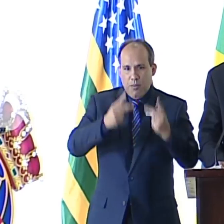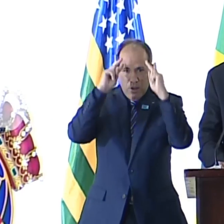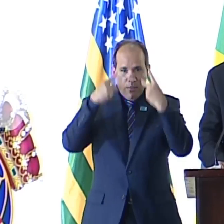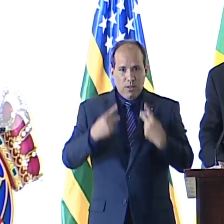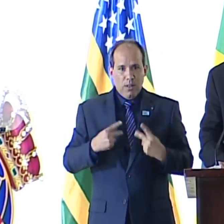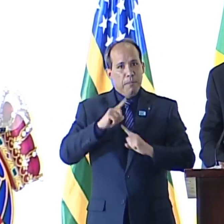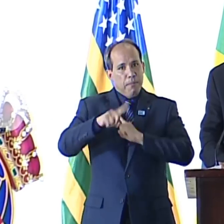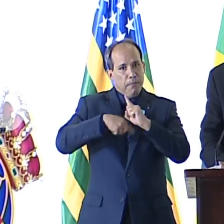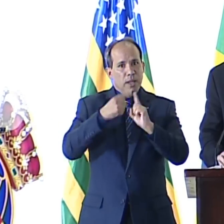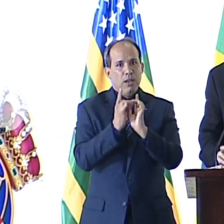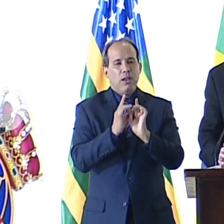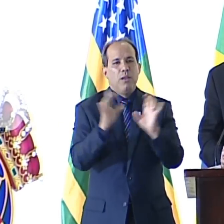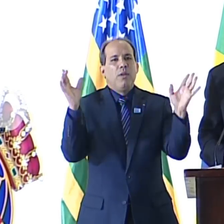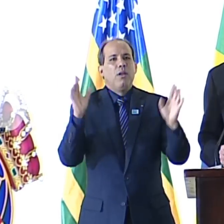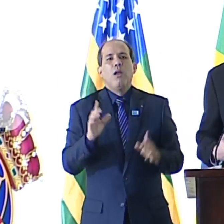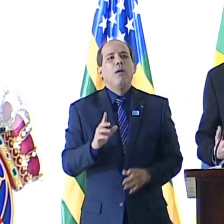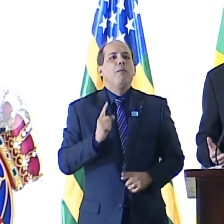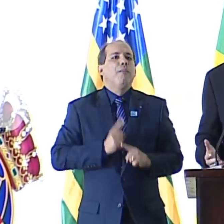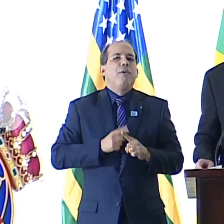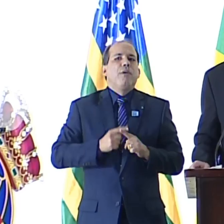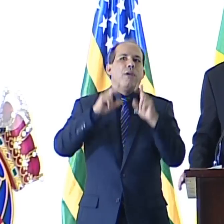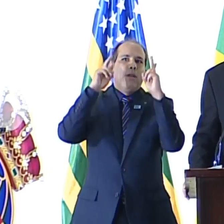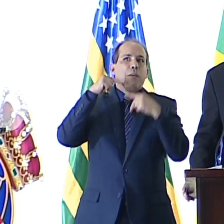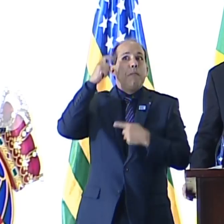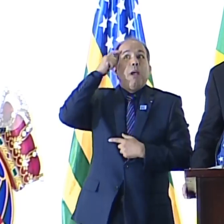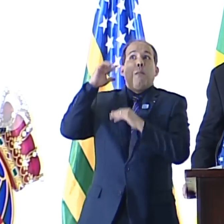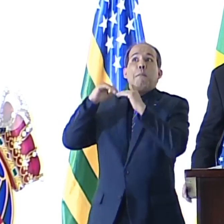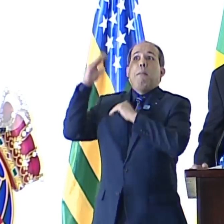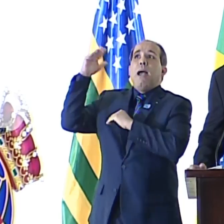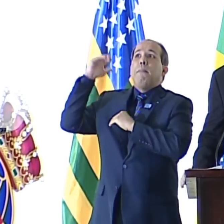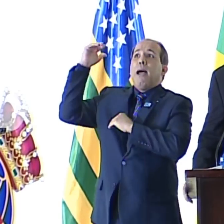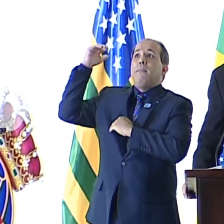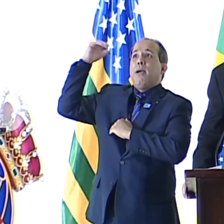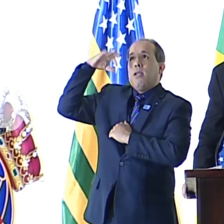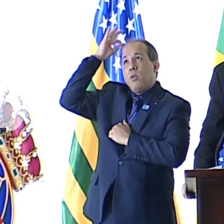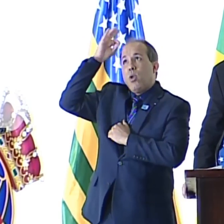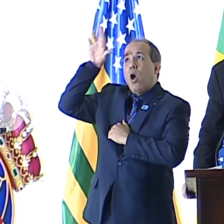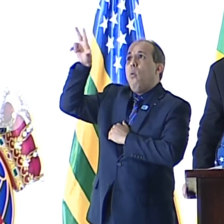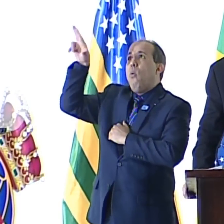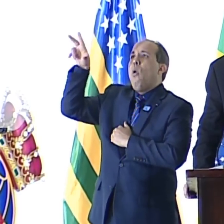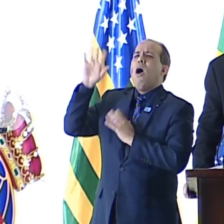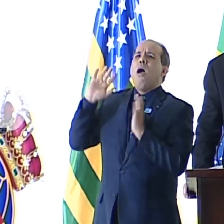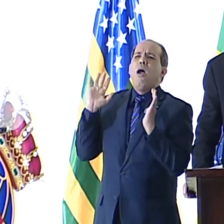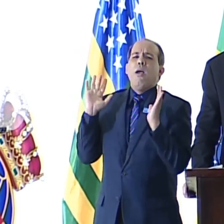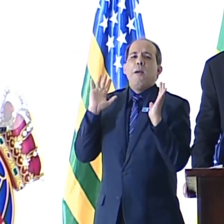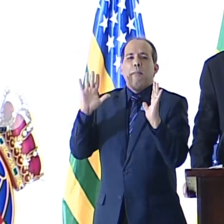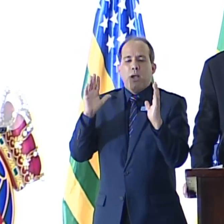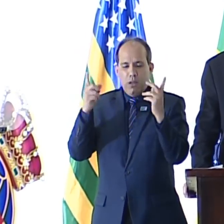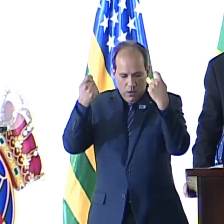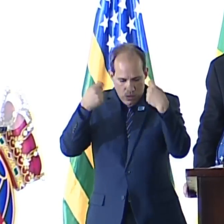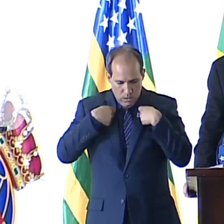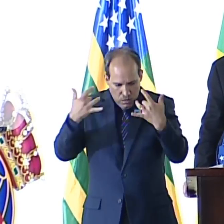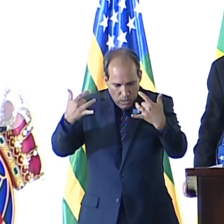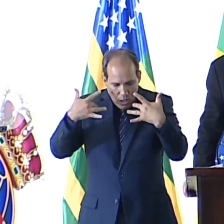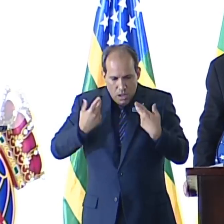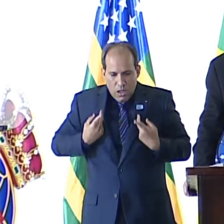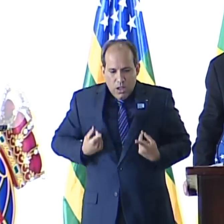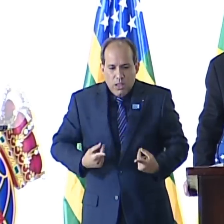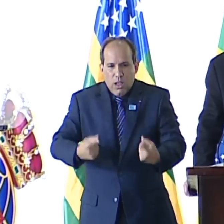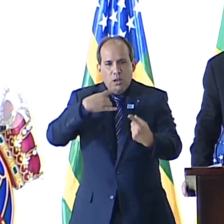liberdade. Não é que o ser humano tenha aspirações à transcendência, o ser humano é uma permanente aspiração à transcendência.